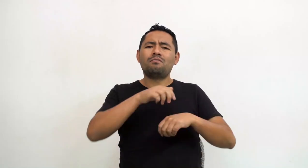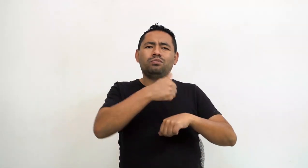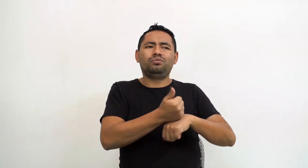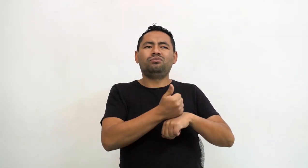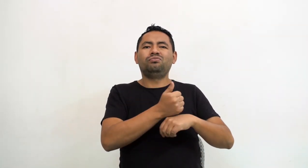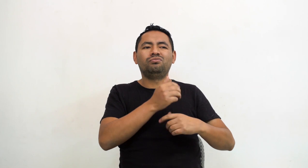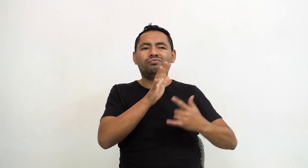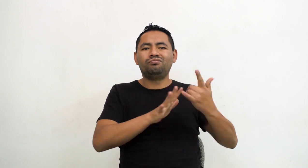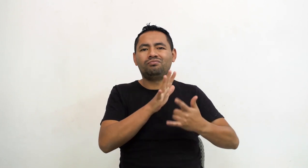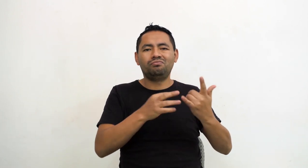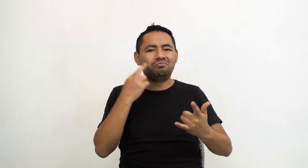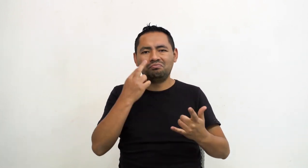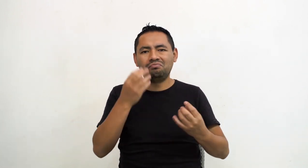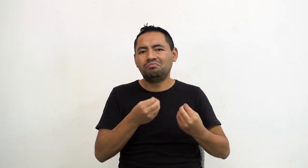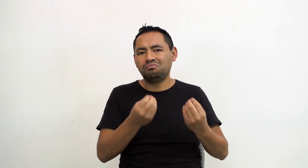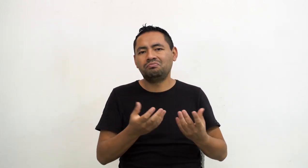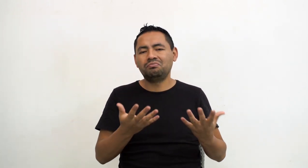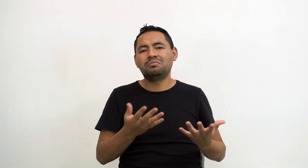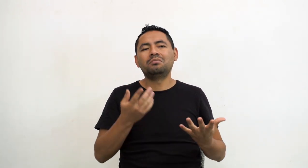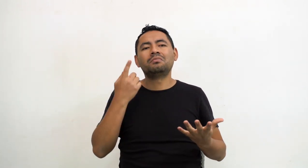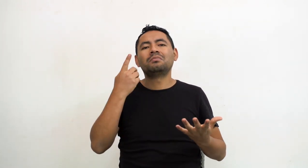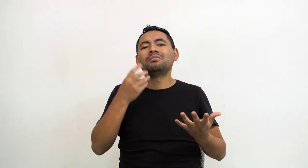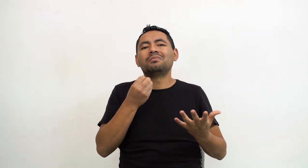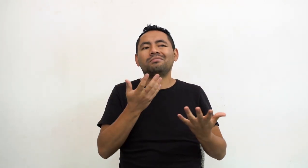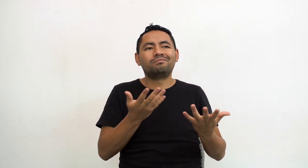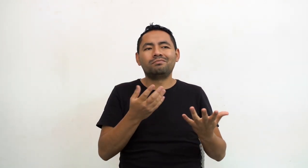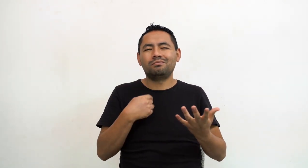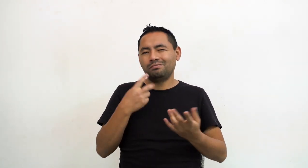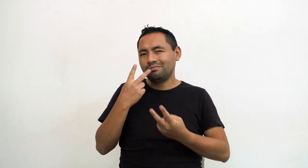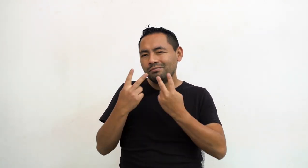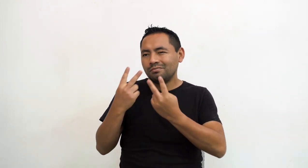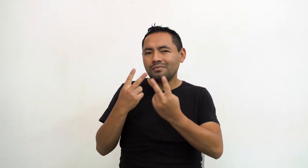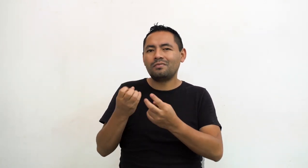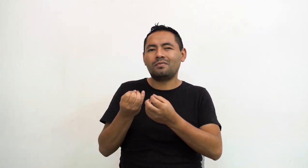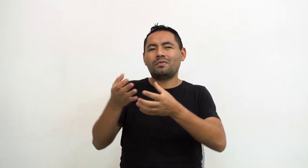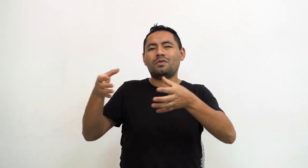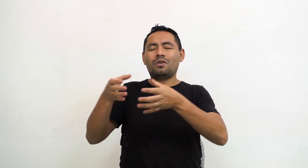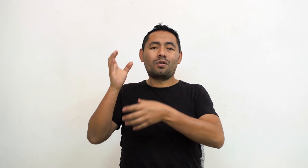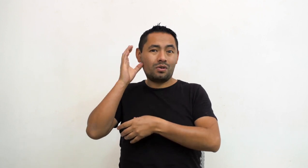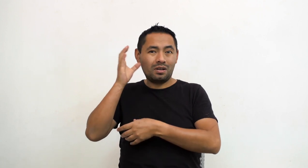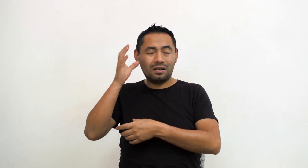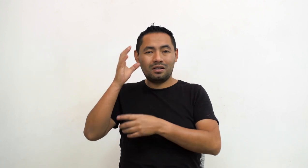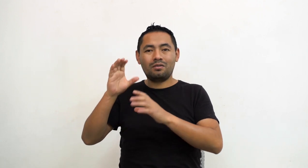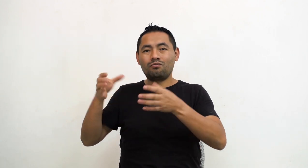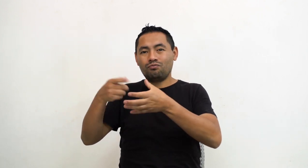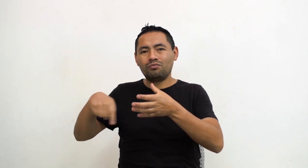llama ¿Y por qué fundé Lara? Fue porque vi que la sociedad oyente no sabía acerca de la